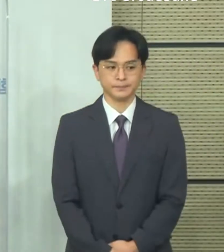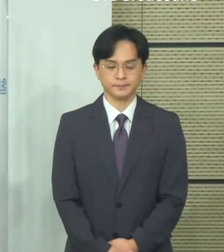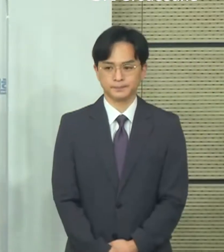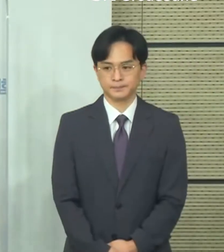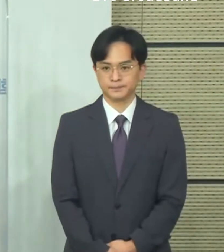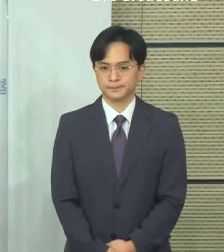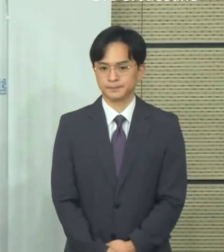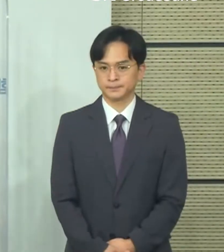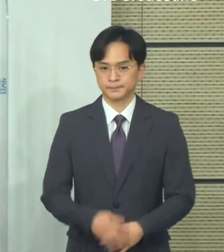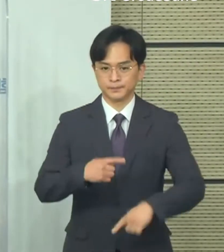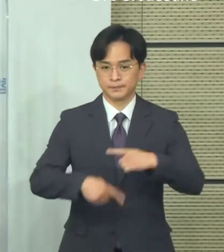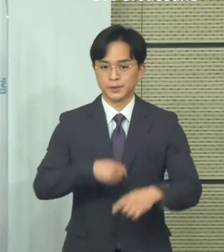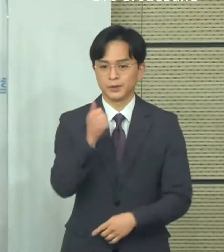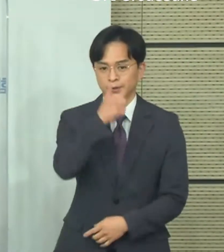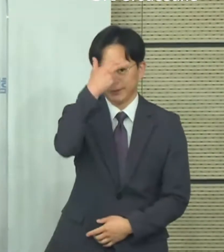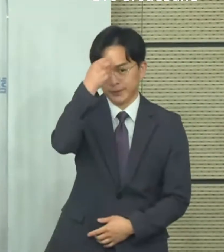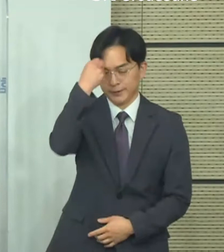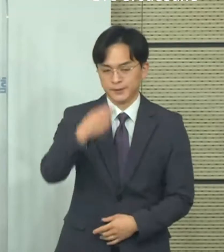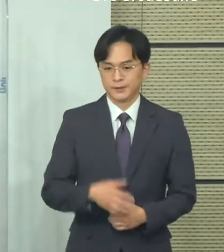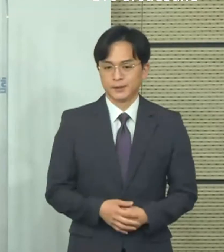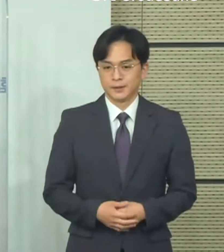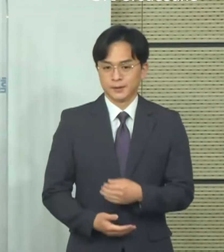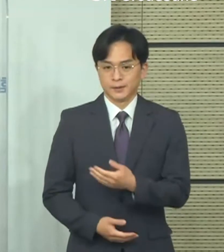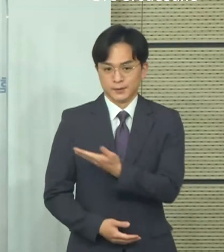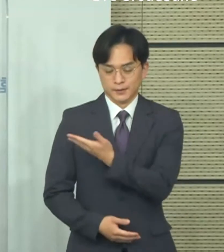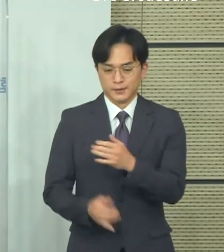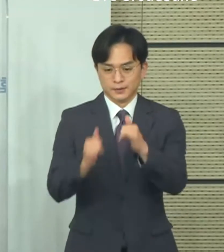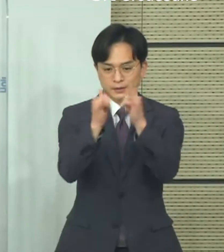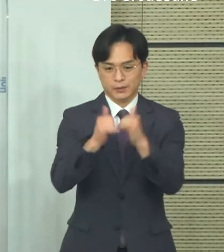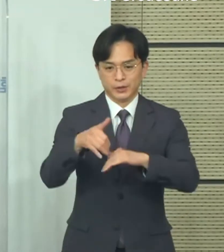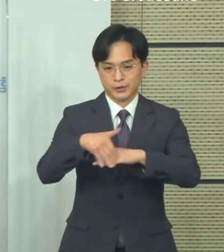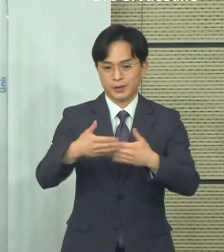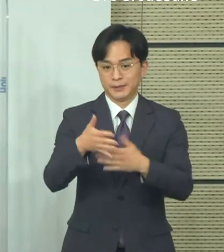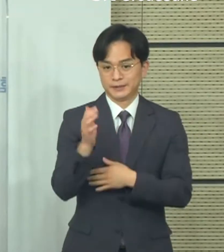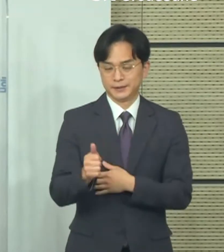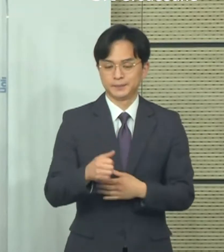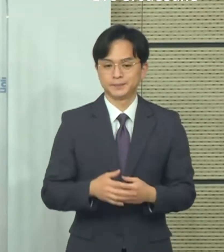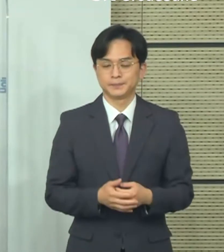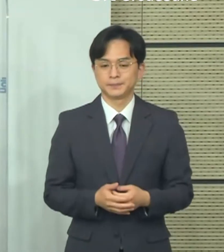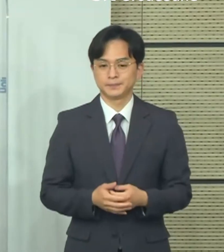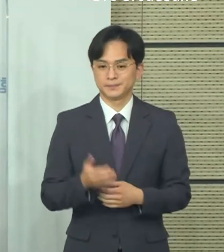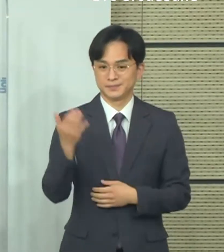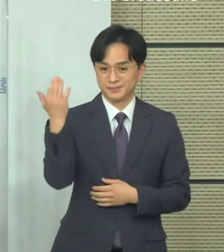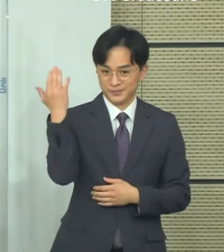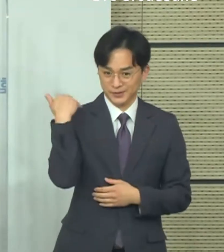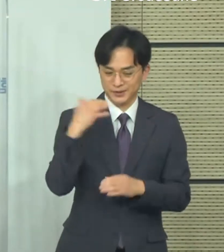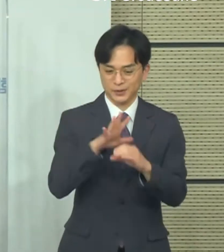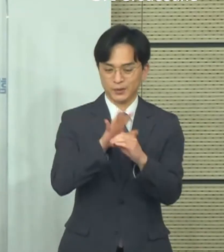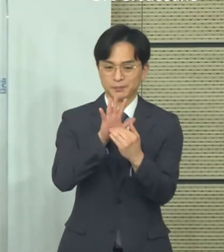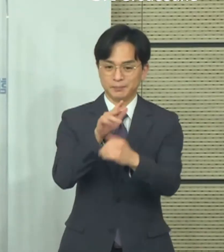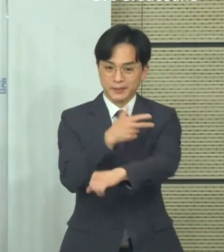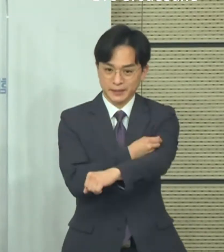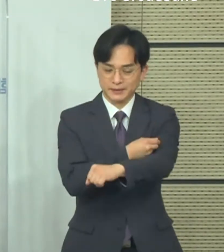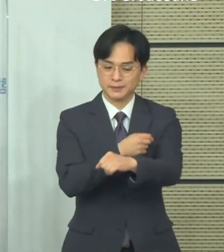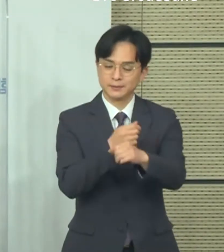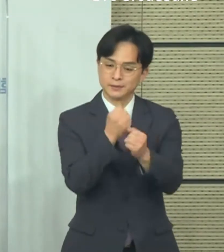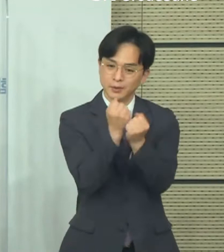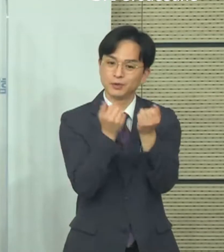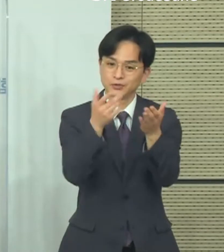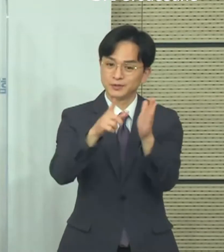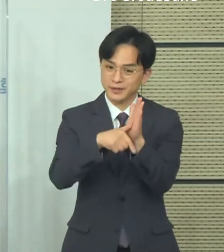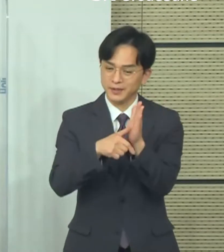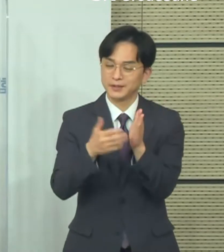네. 사회전략반장 답변 드리겠습니다. 백신 인센티브 발표할 때 같이 밝혀드렸던 내용인데요. 지금 현재